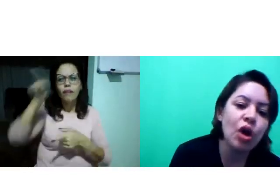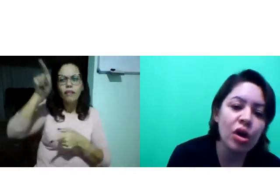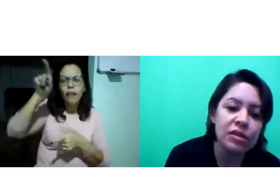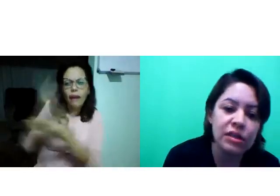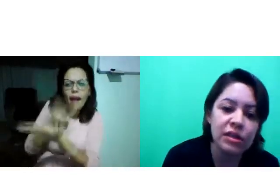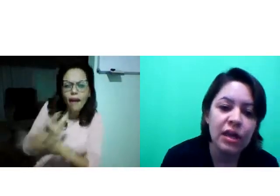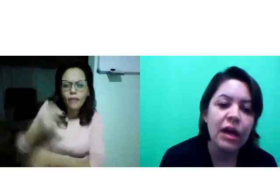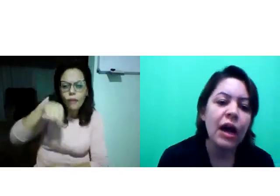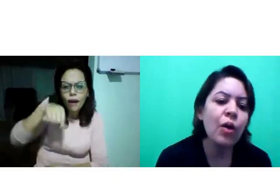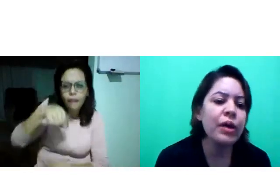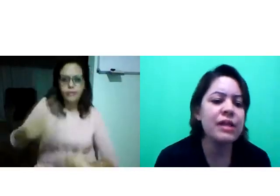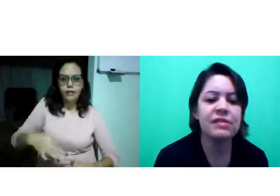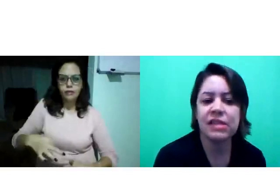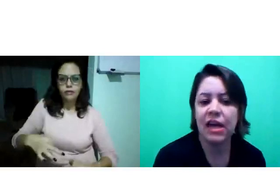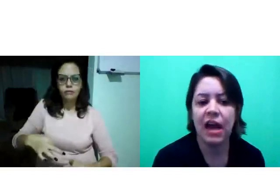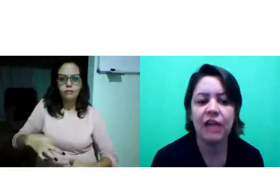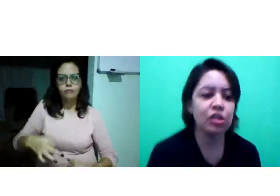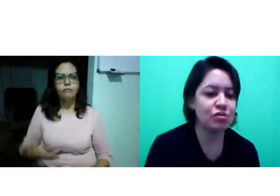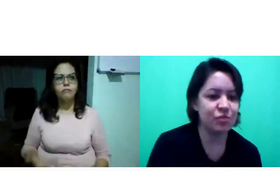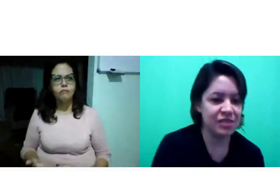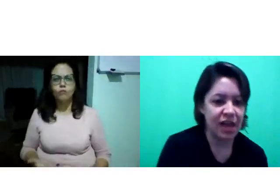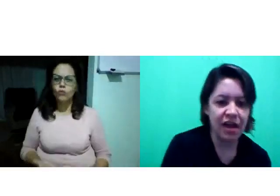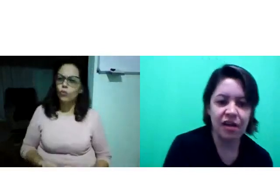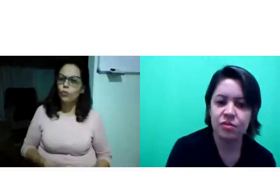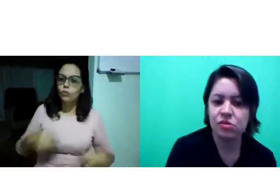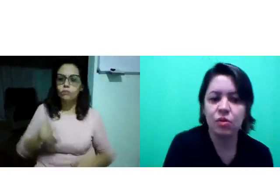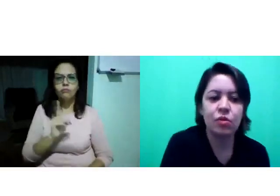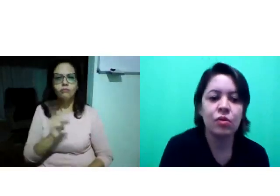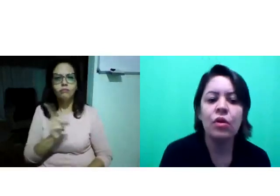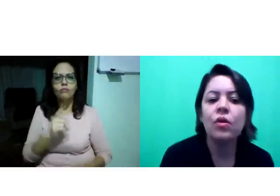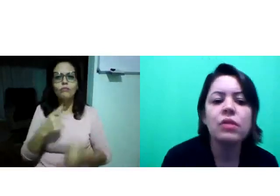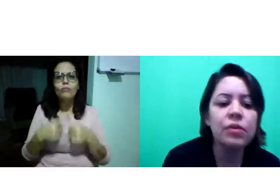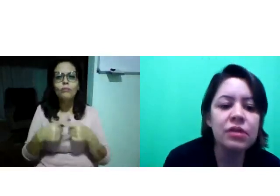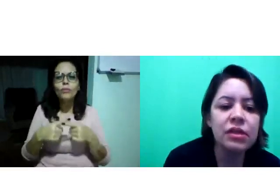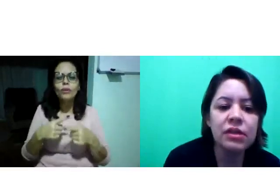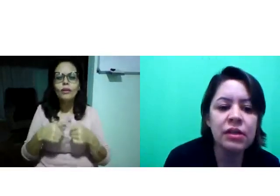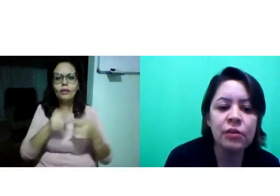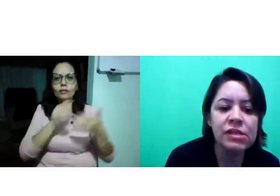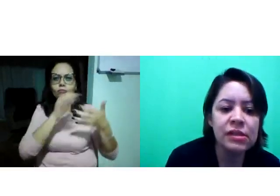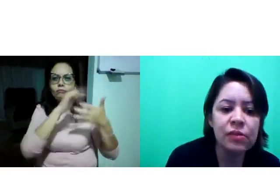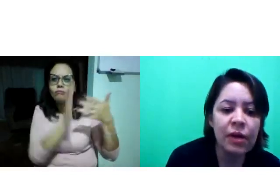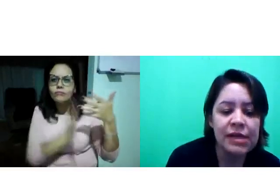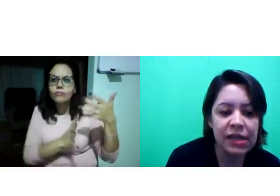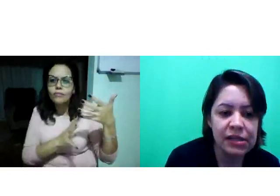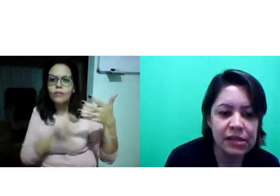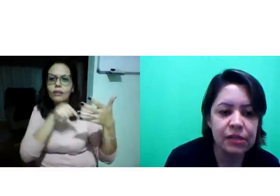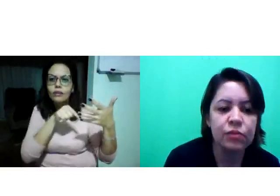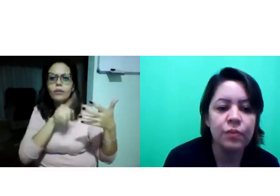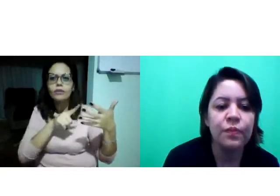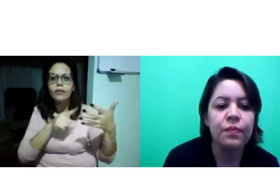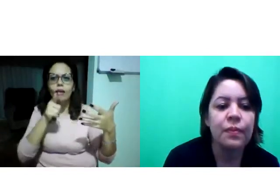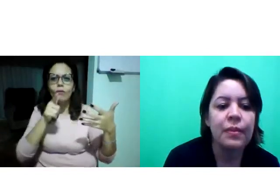da região norte? Ou eles fazem errado e nós somos certos? Não, não é essa